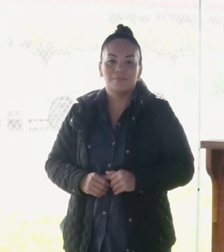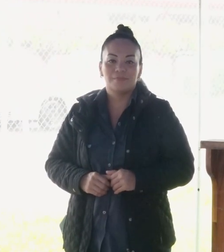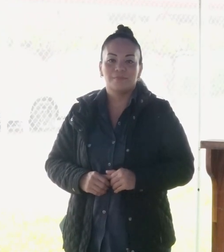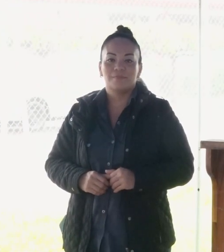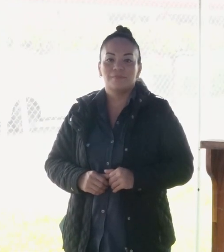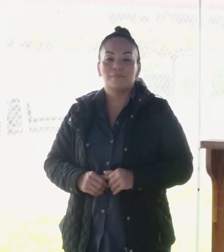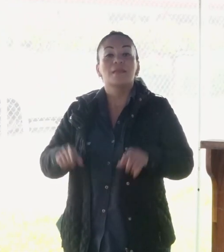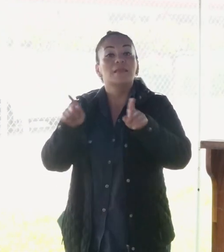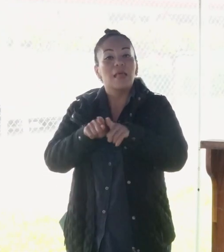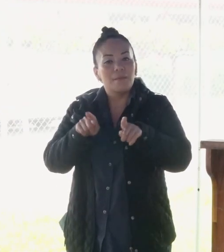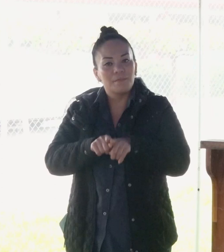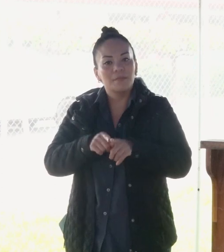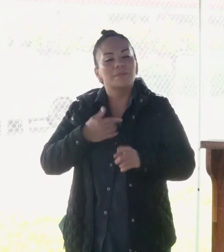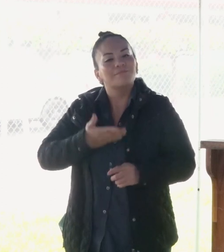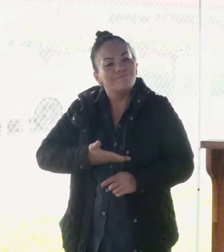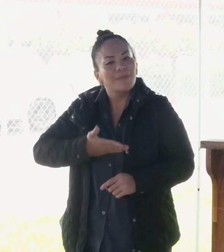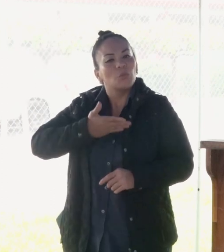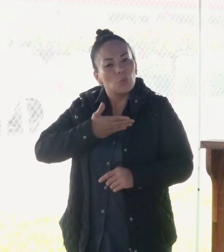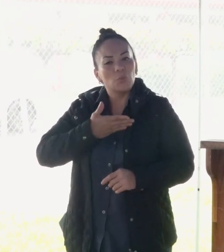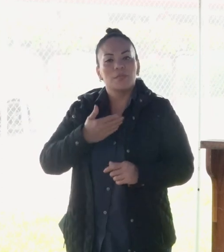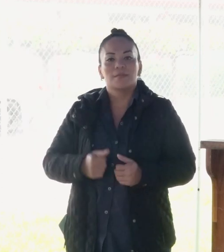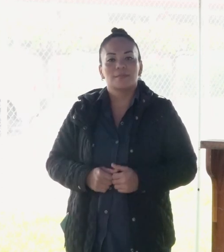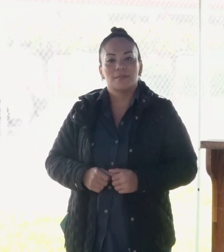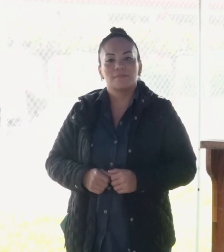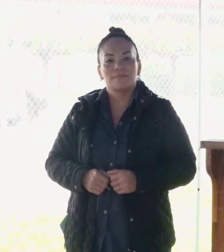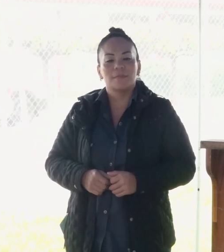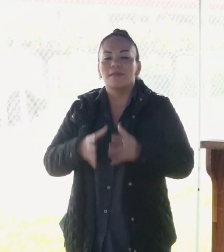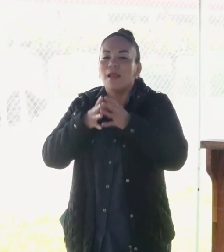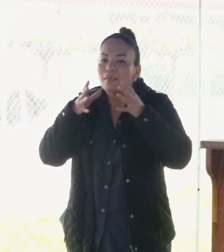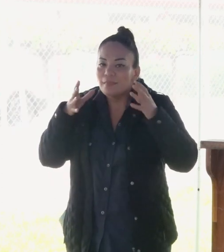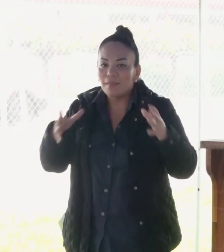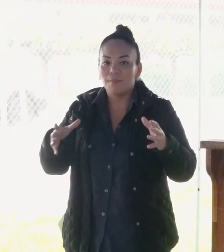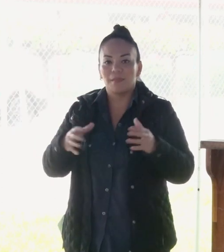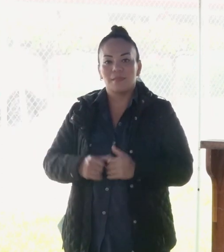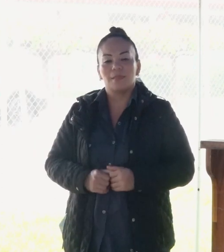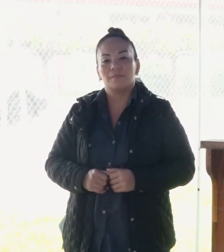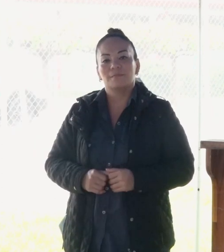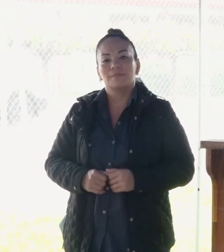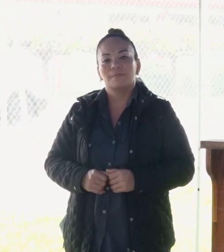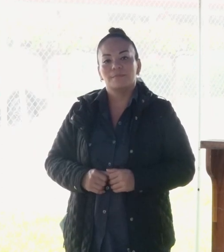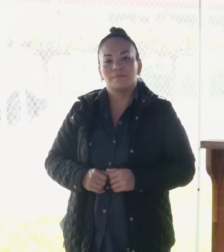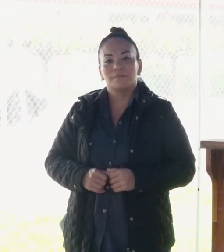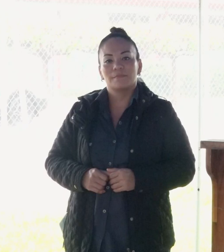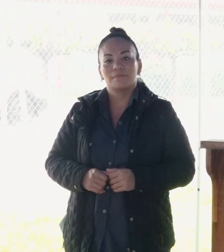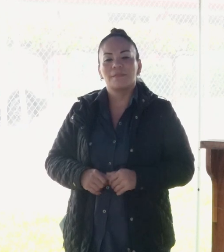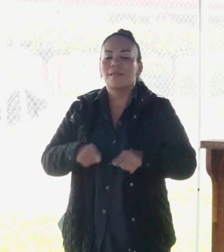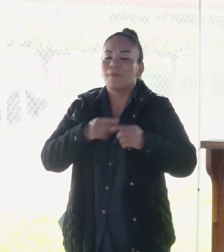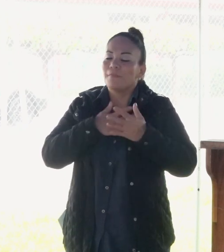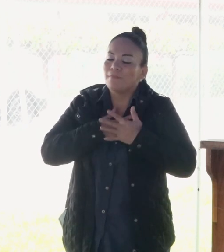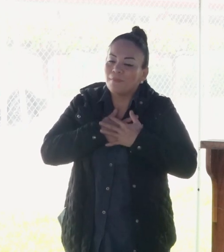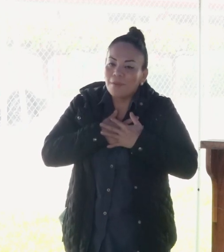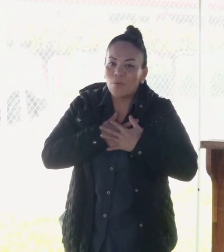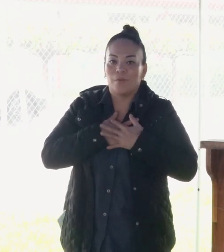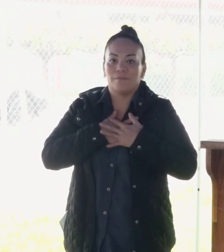también me enorgullece tremendamente y me conmueve